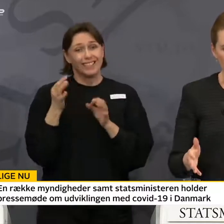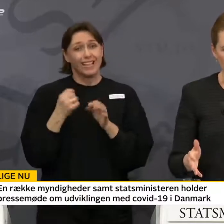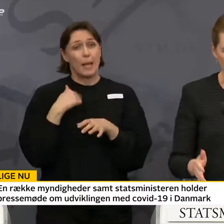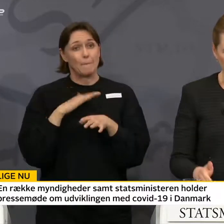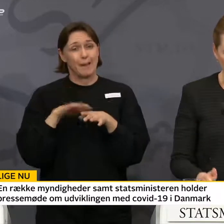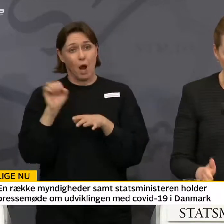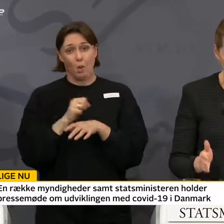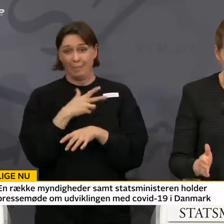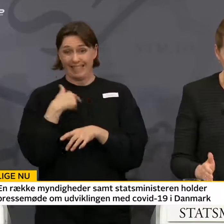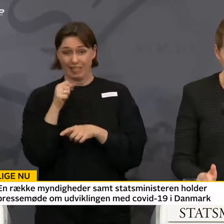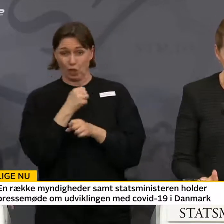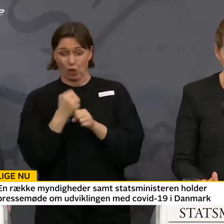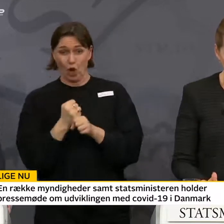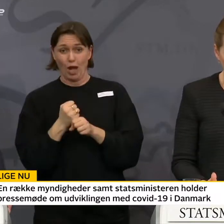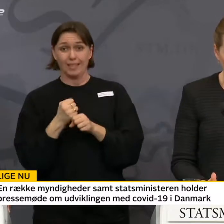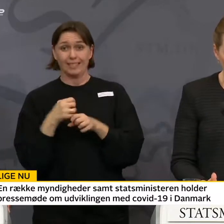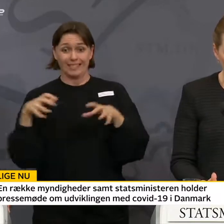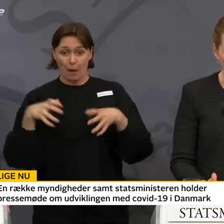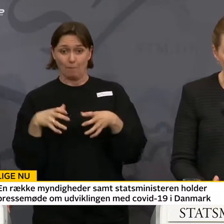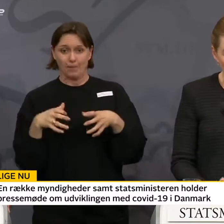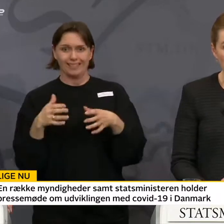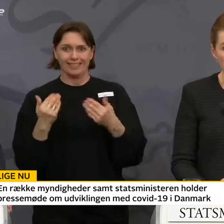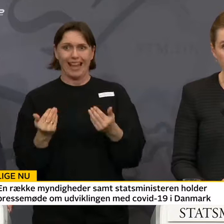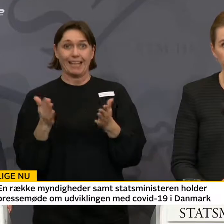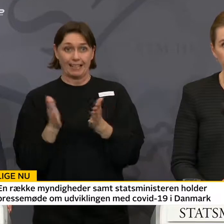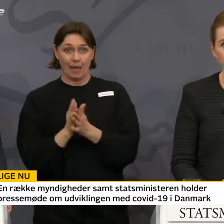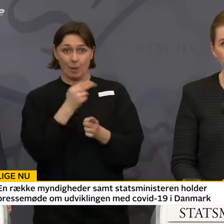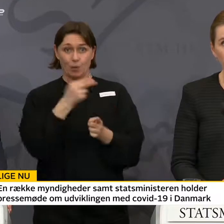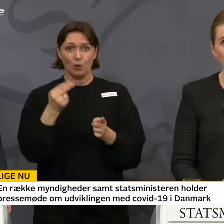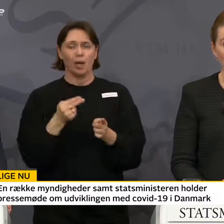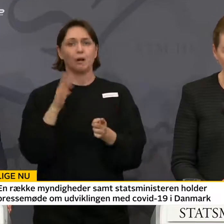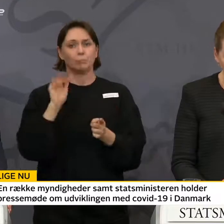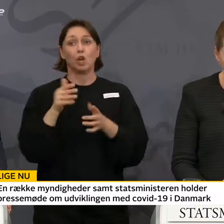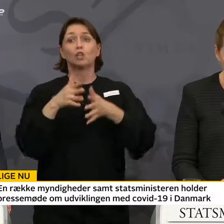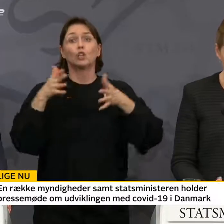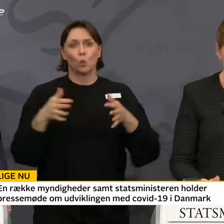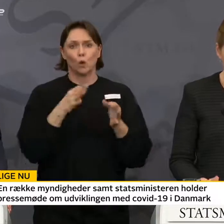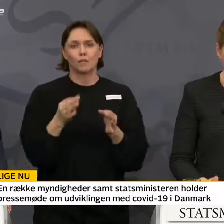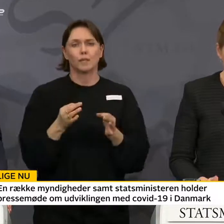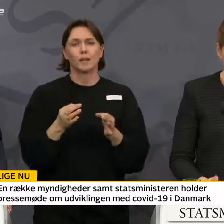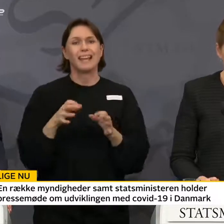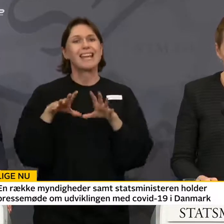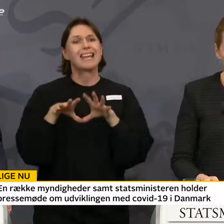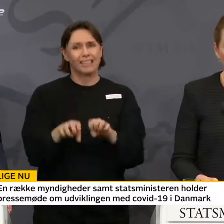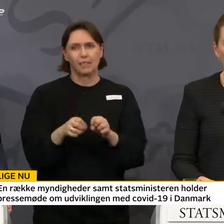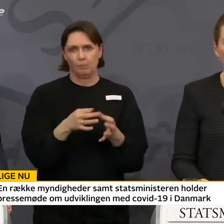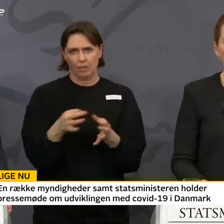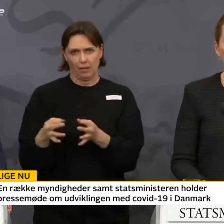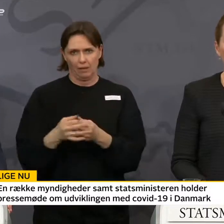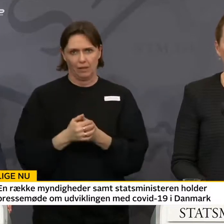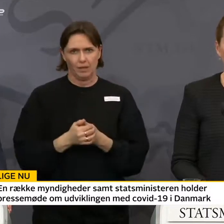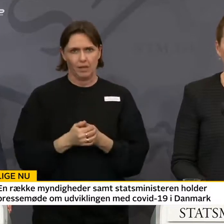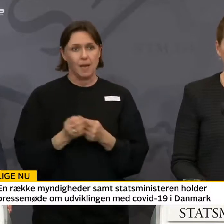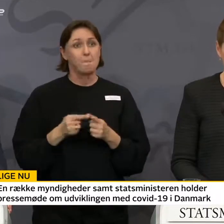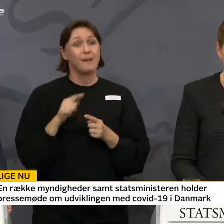samlet set i dag, sammen med myndighederne, er store ting. Indgribende. Vi gør det, fordi vi forventer, at det har